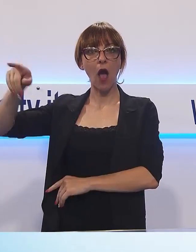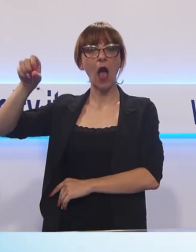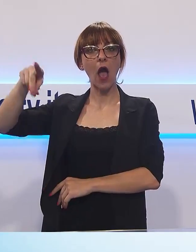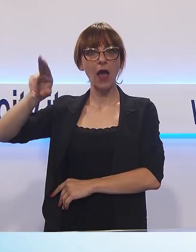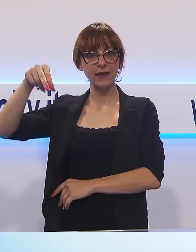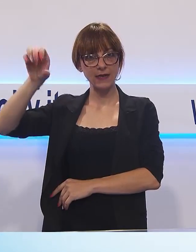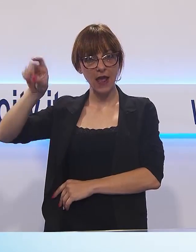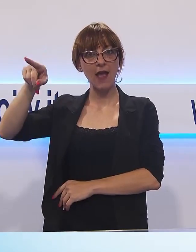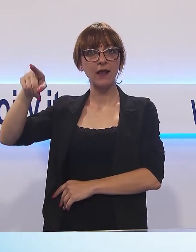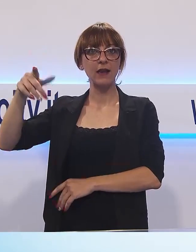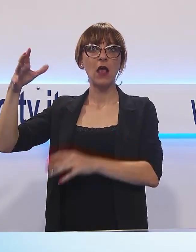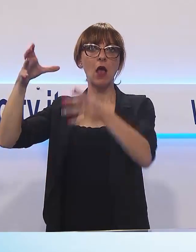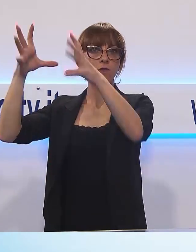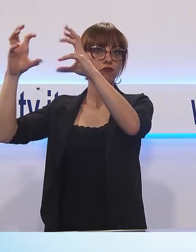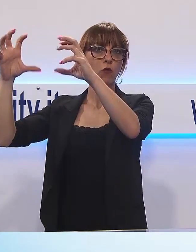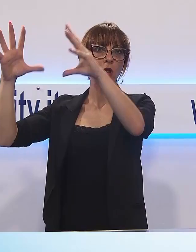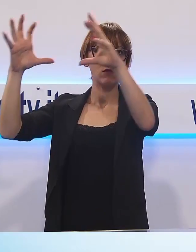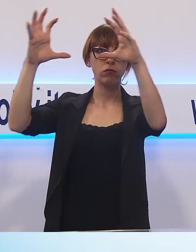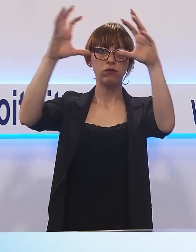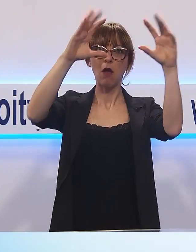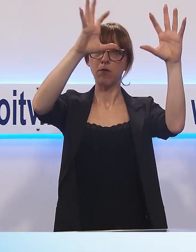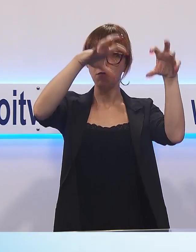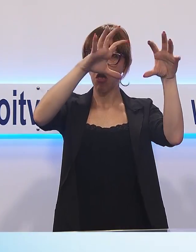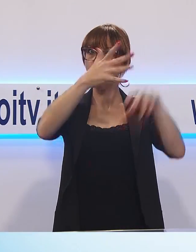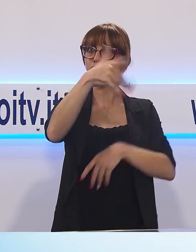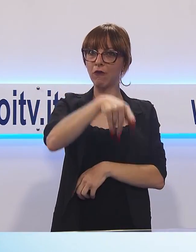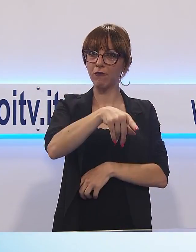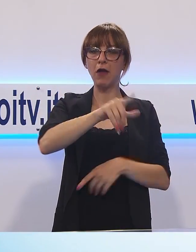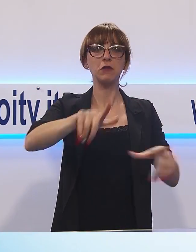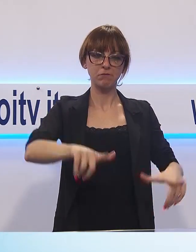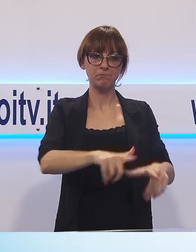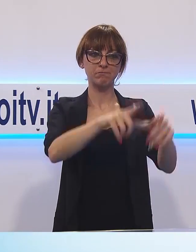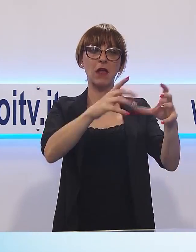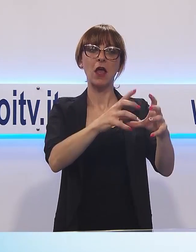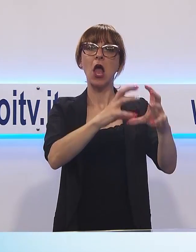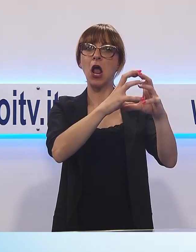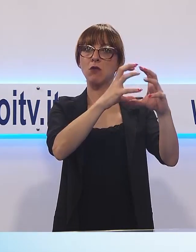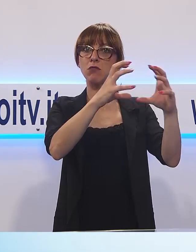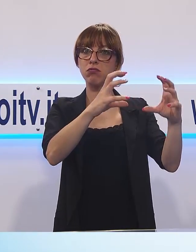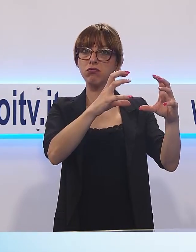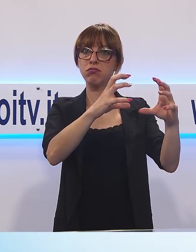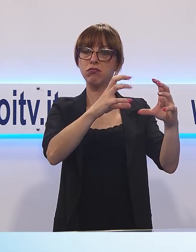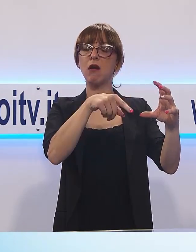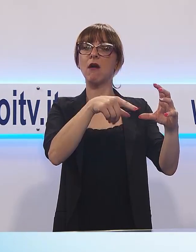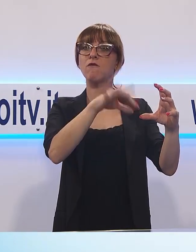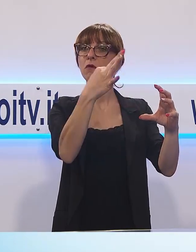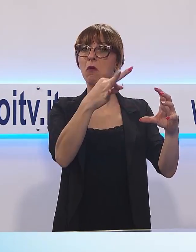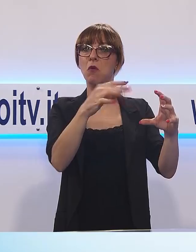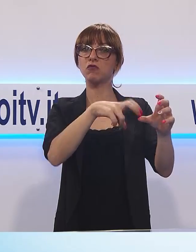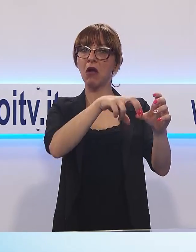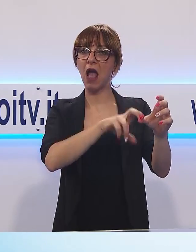la quantità sugli alberi, ottima anche la crescita, quindi le dimensioni, dei ricci che contengono i frutti. Io penso che